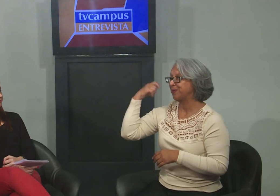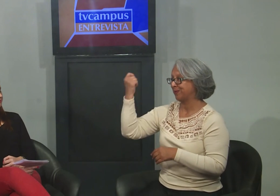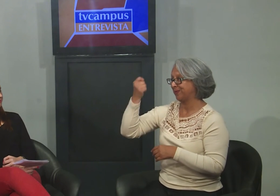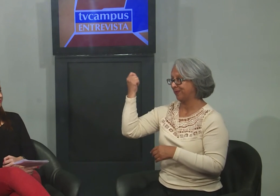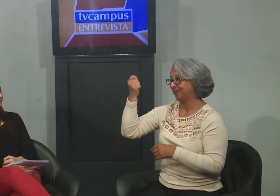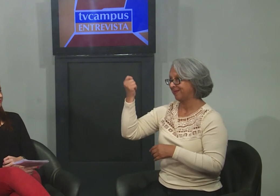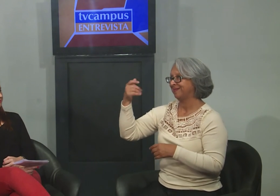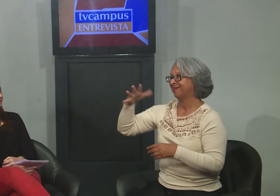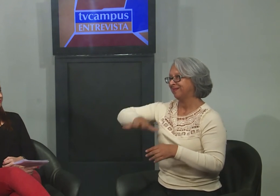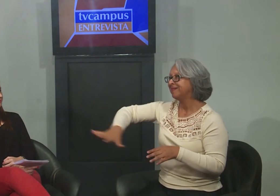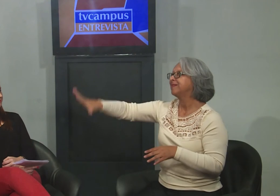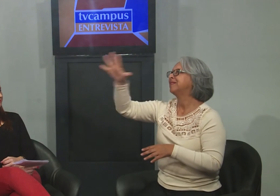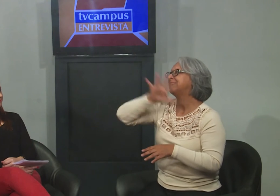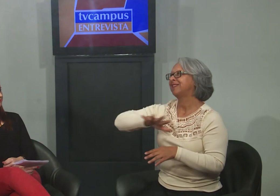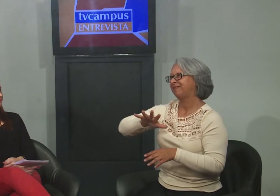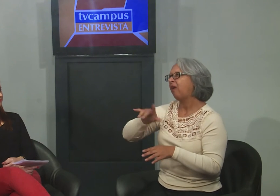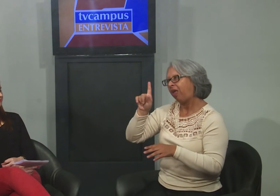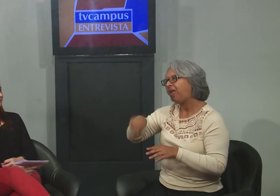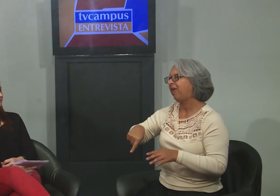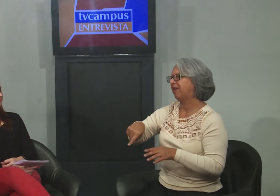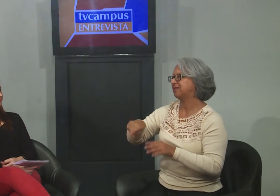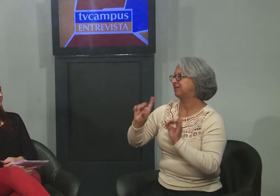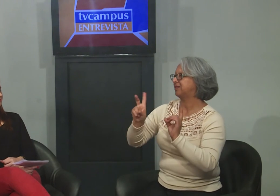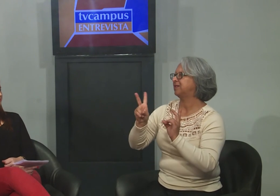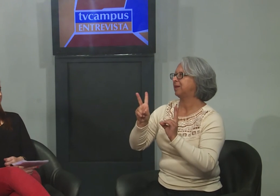Então, aqui no Rio Grande do Sul, né? Com certeza,